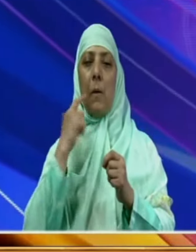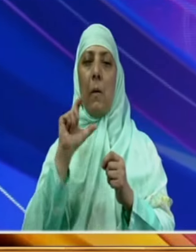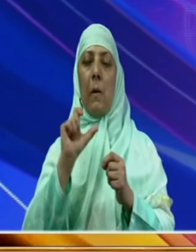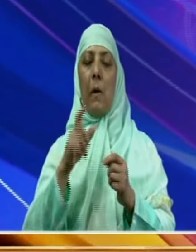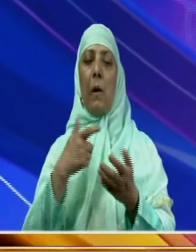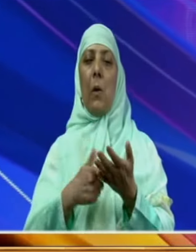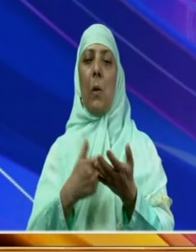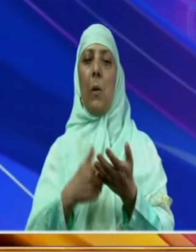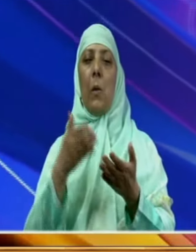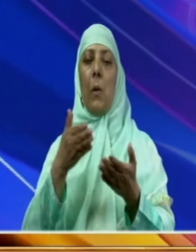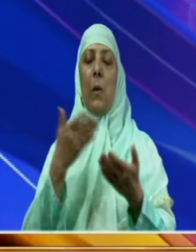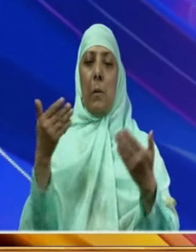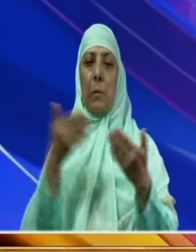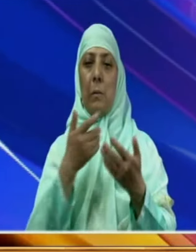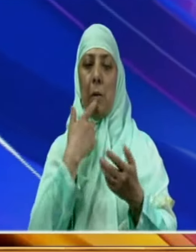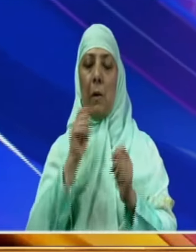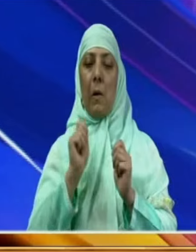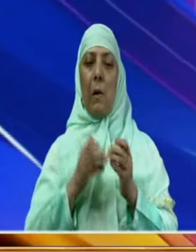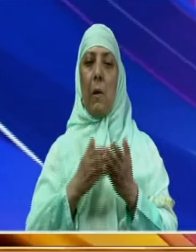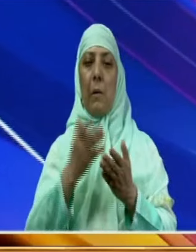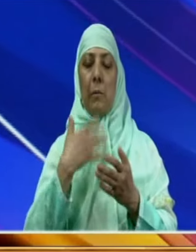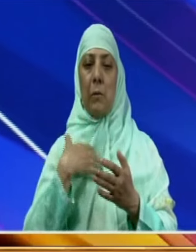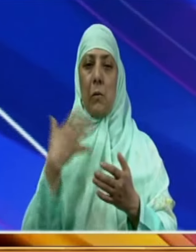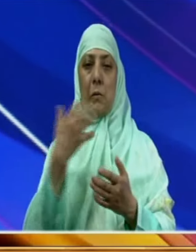تعاون کو مزید مضموط بنانا ہے